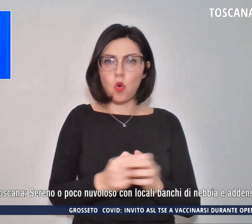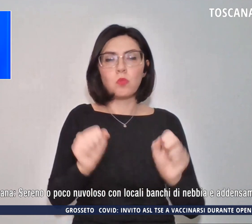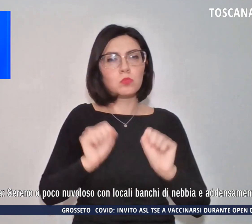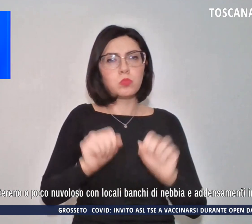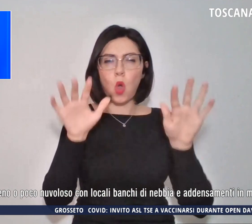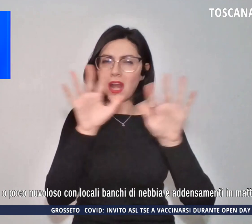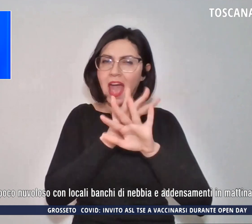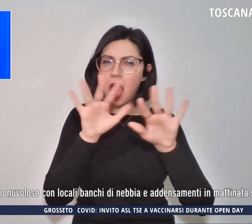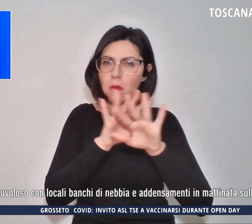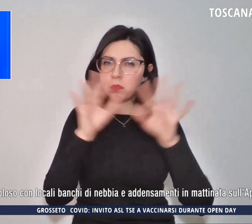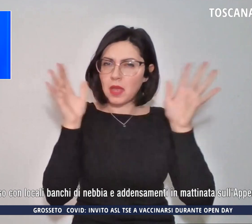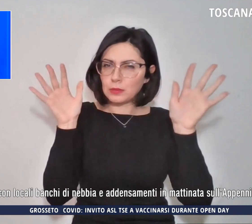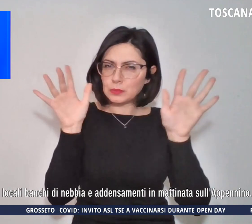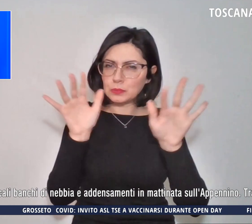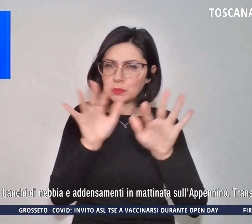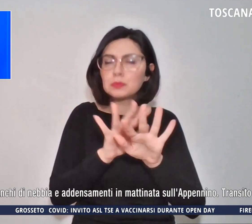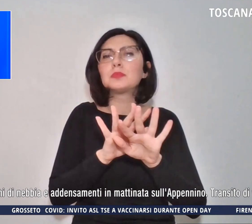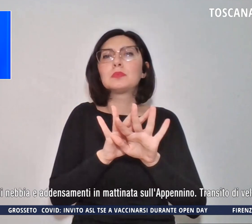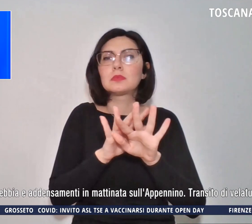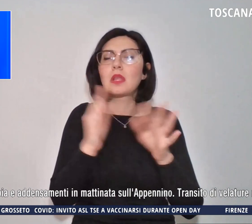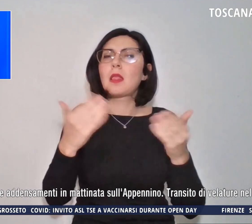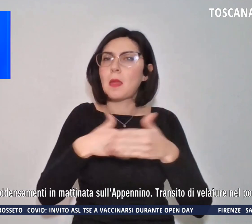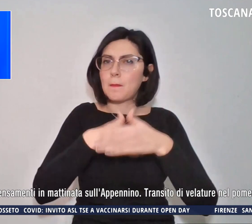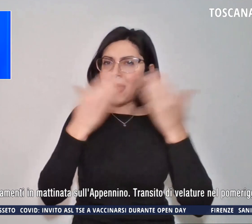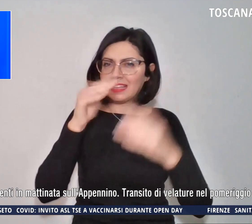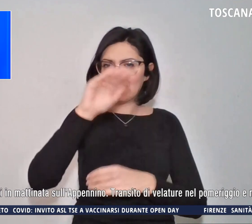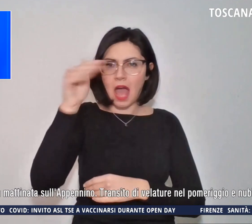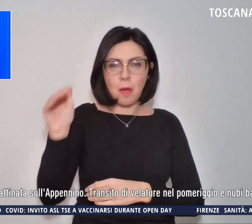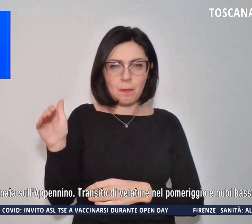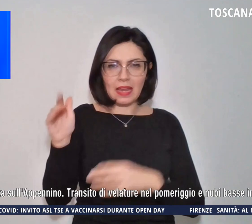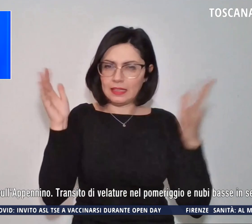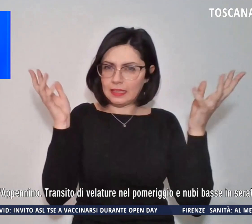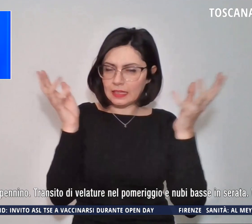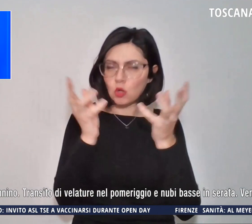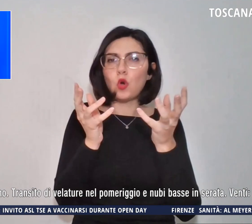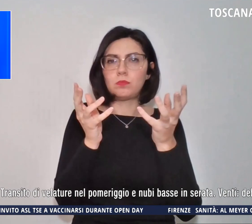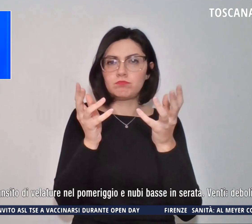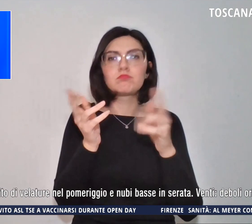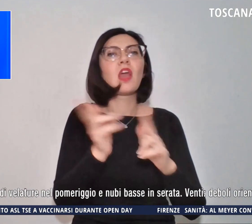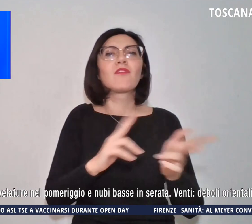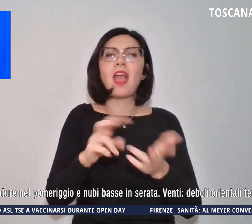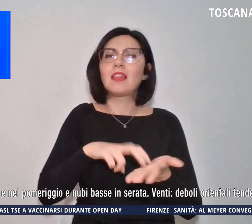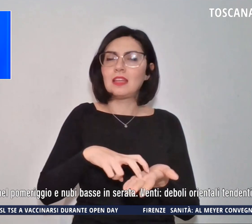nebbia, addensamenti in mattinata sull'Appennino, venti deboli,